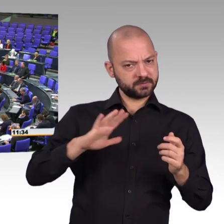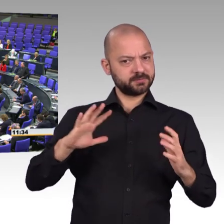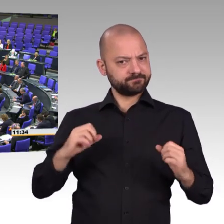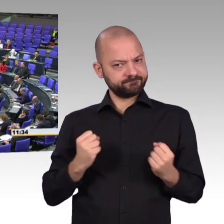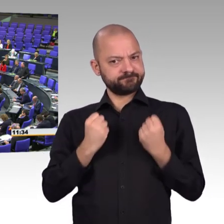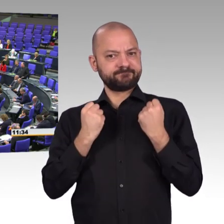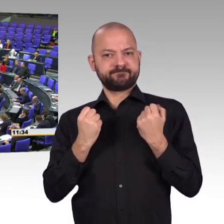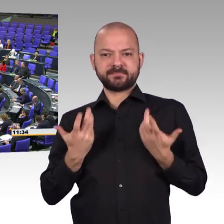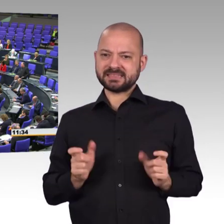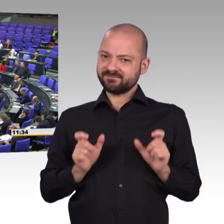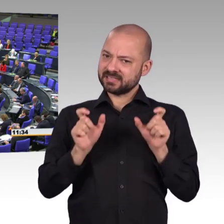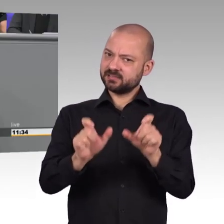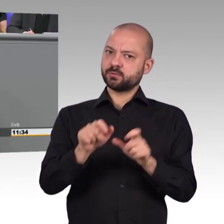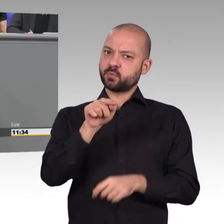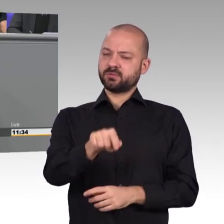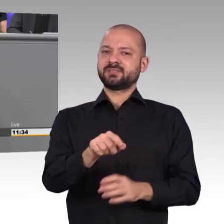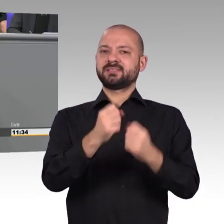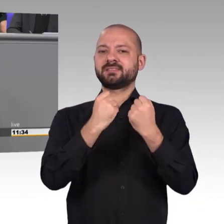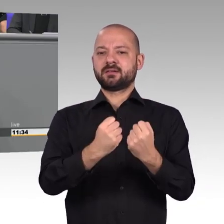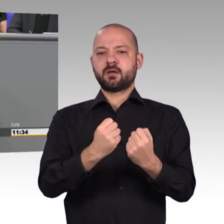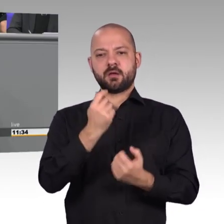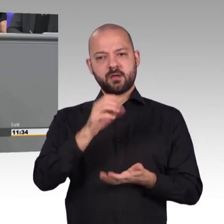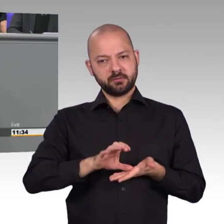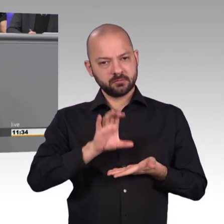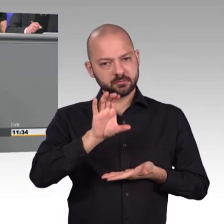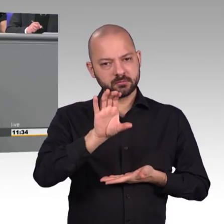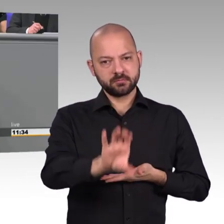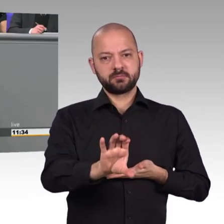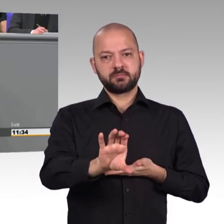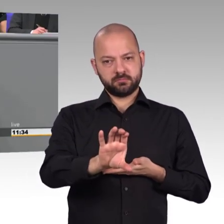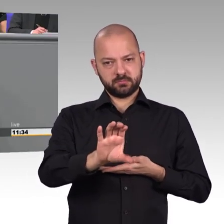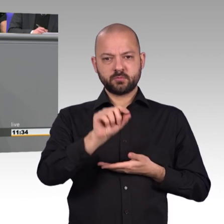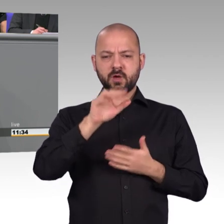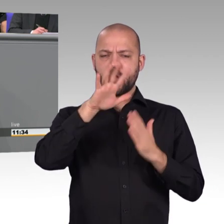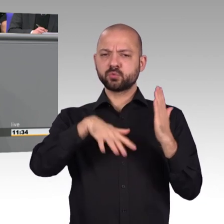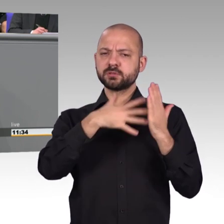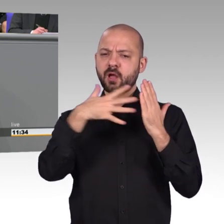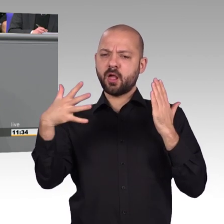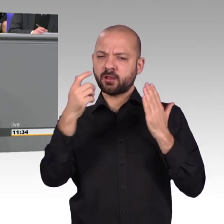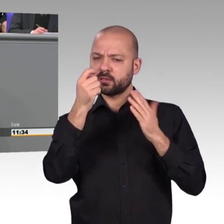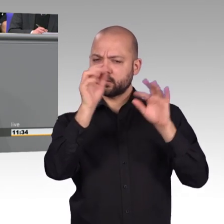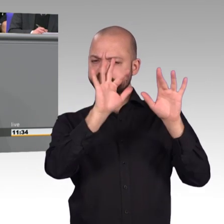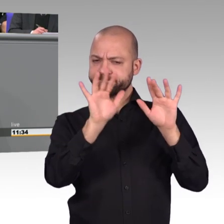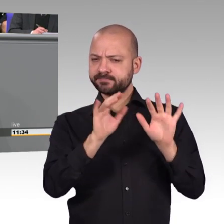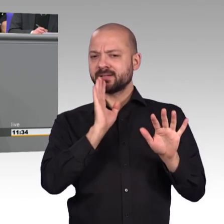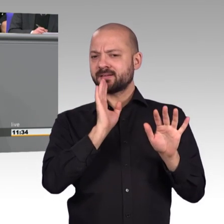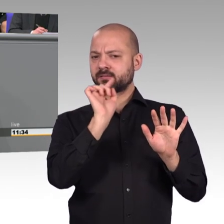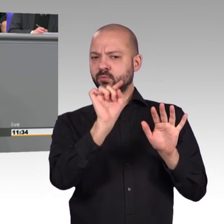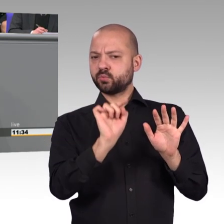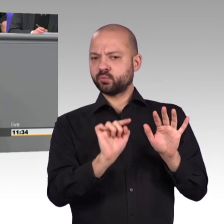Es geht uns darum, technischen und wirtschaftlichen Fortschritt zu gestalten. Und wenn wir diese Kommunikation damit auch verschlüsseln wollen, so ist unser Anspruch,